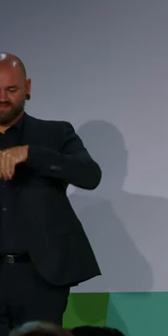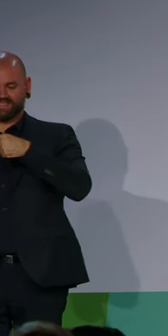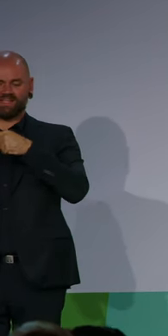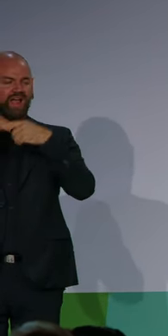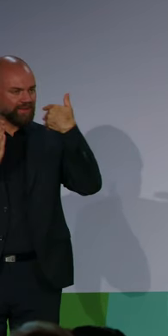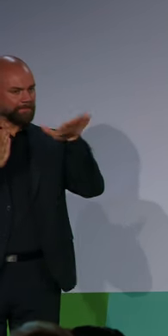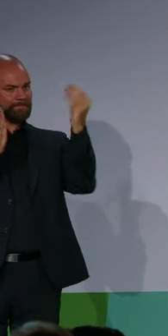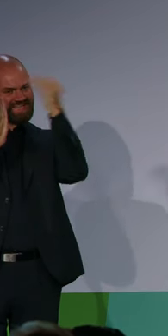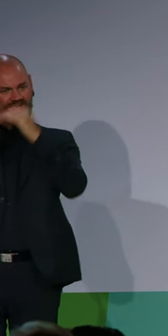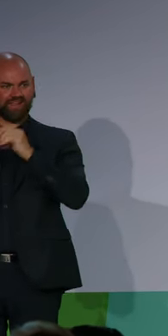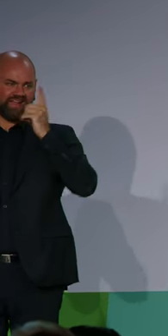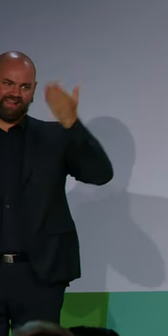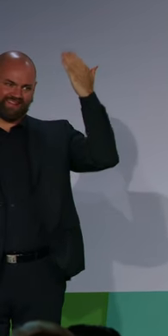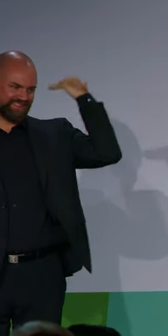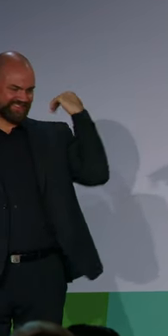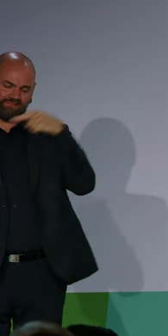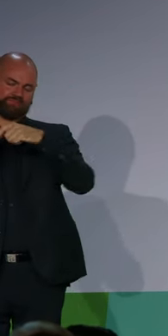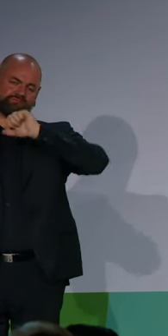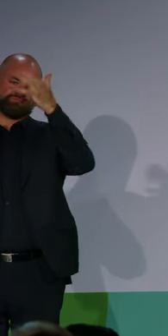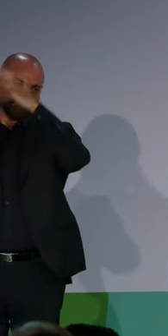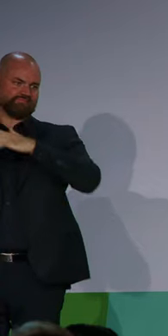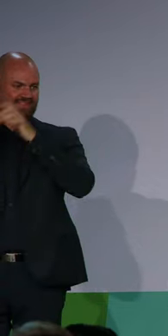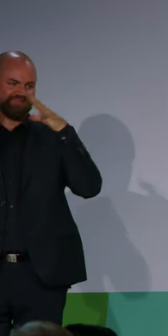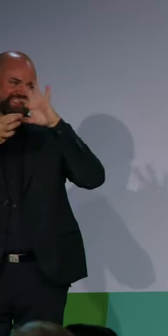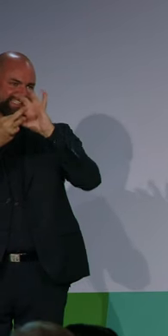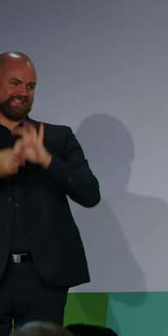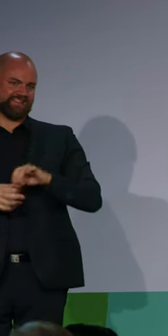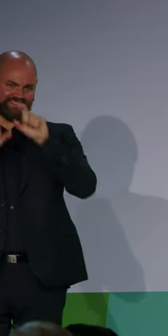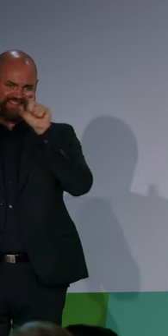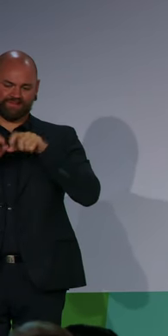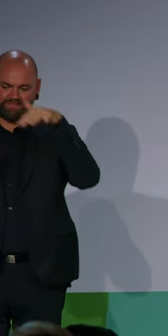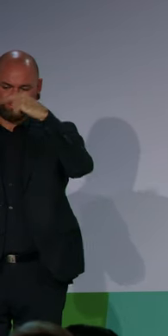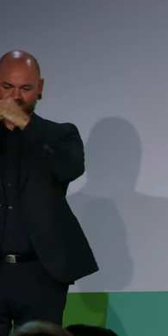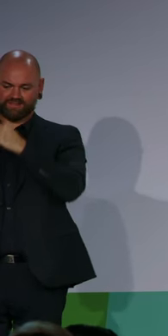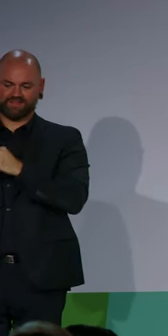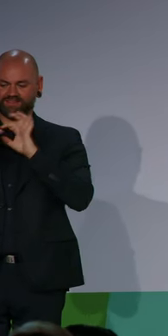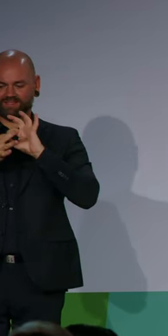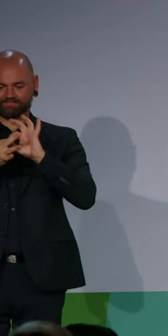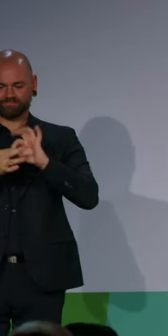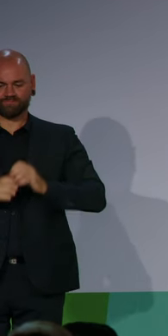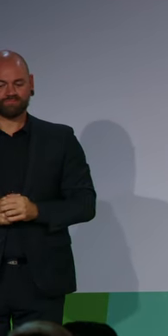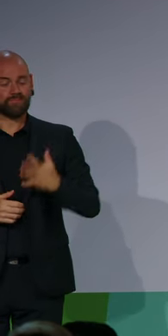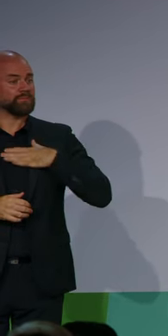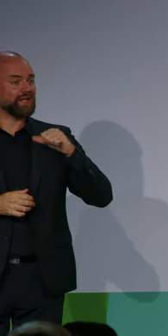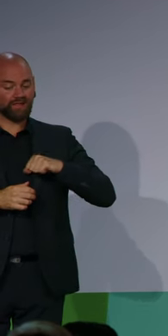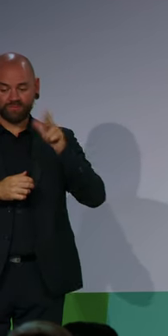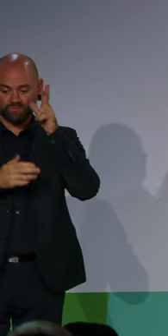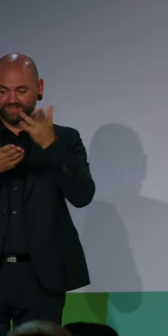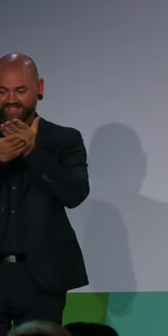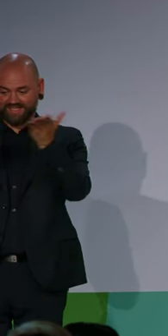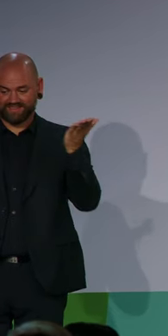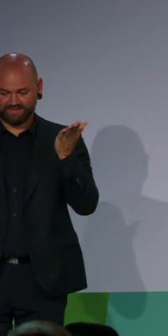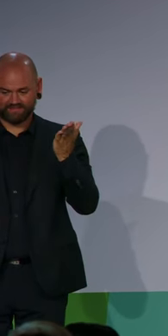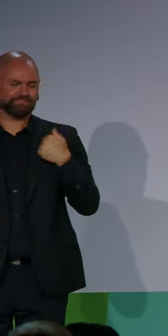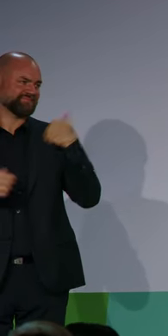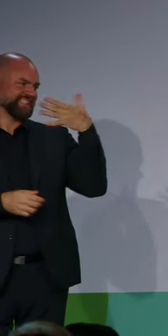Meine Damen und Herren, ich weiß nicht, wie es Ihnen geht. Ich war in Paris bei den Paralympischen Spielen, wir sind vor ein paar Tagen zurückgekommen